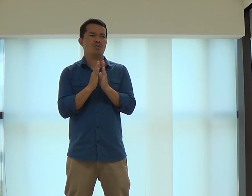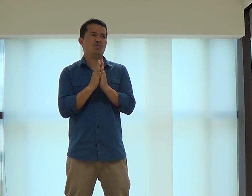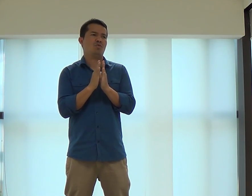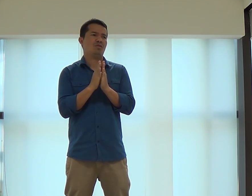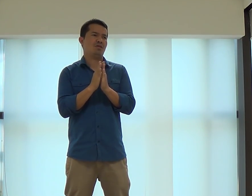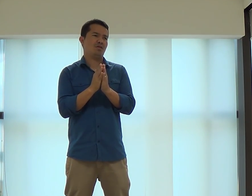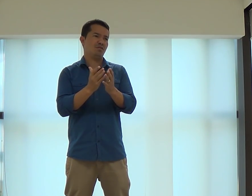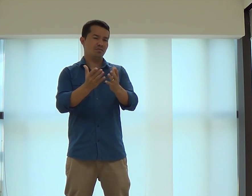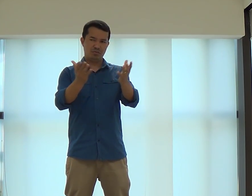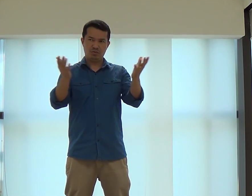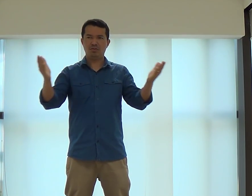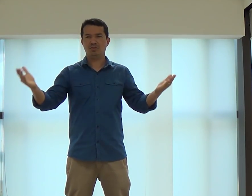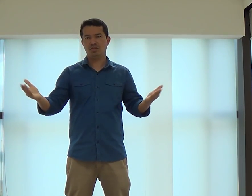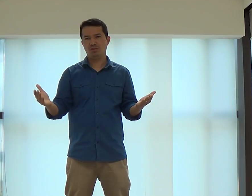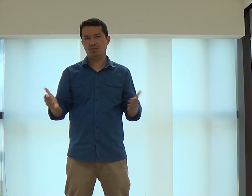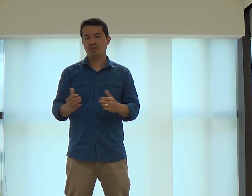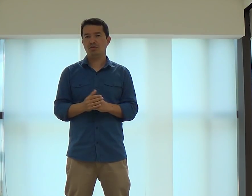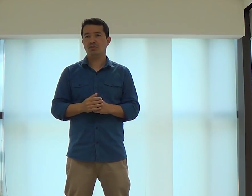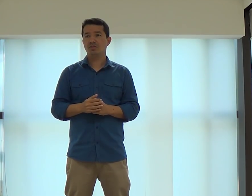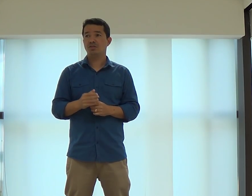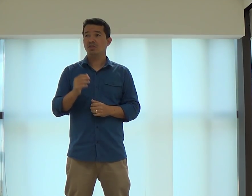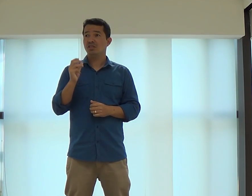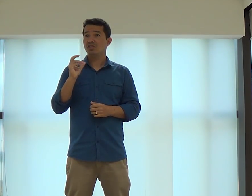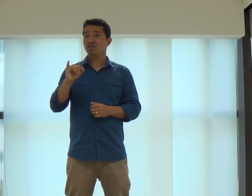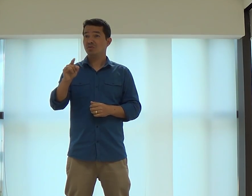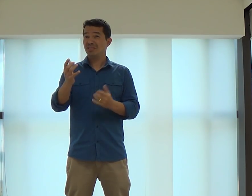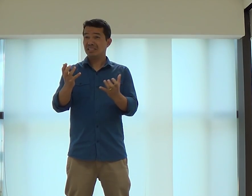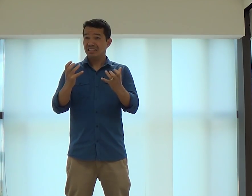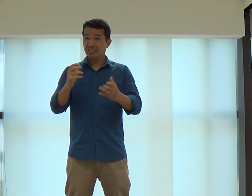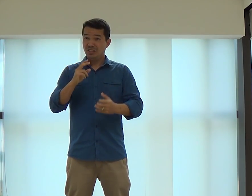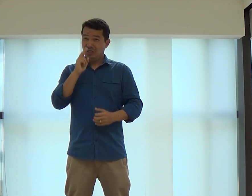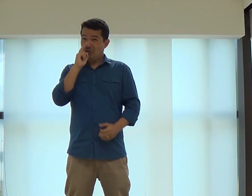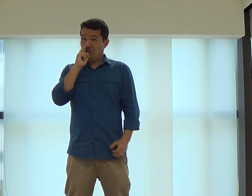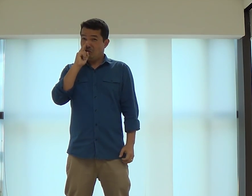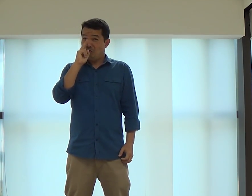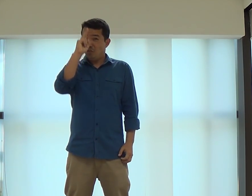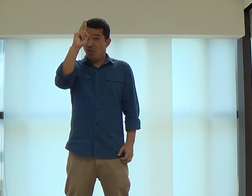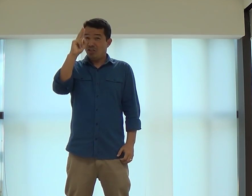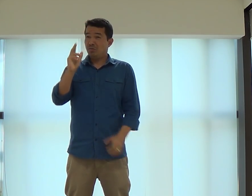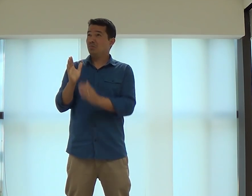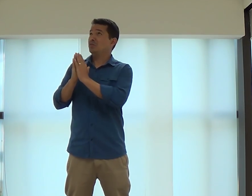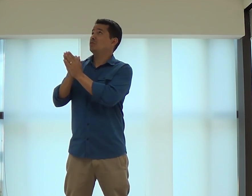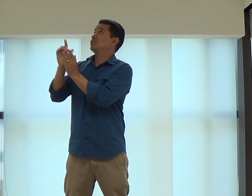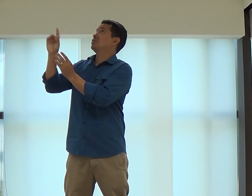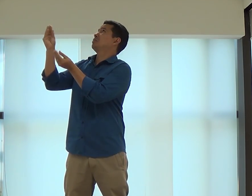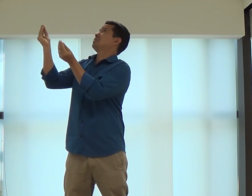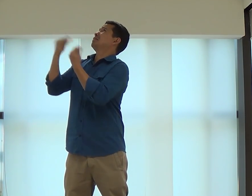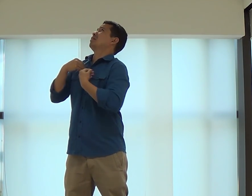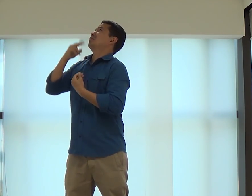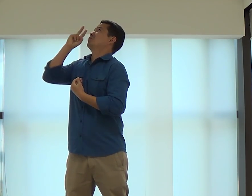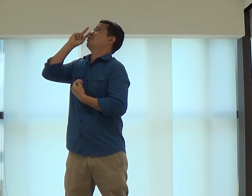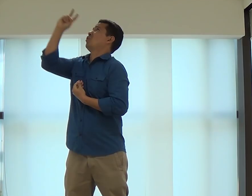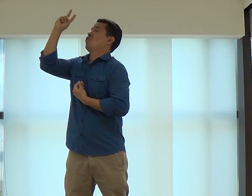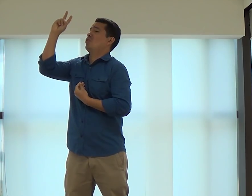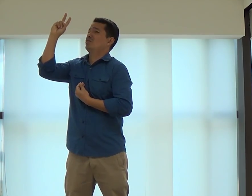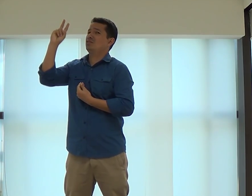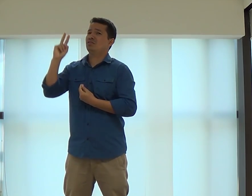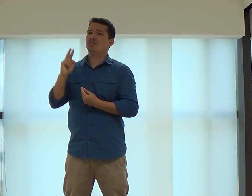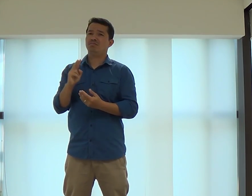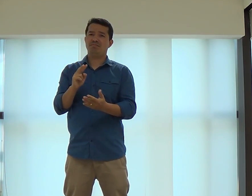Então, eu queria estar orando com vocês. Se você realmente quer, você tem esse desejo. Deus, por favor, me dá